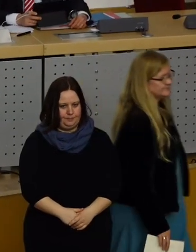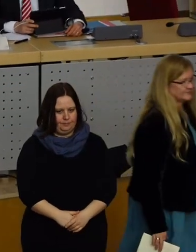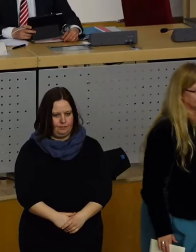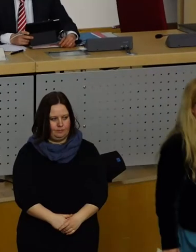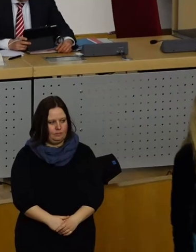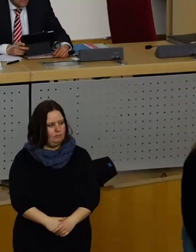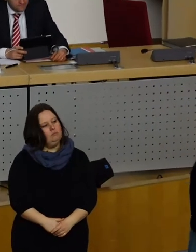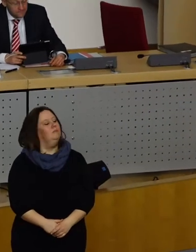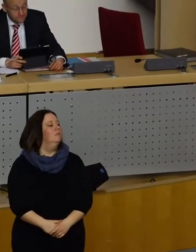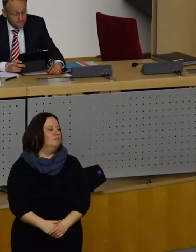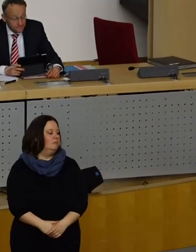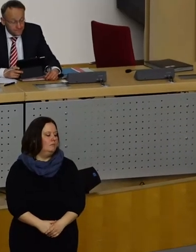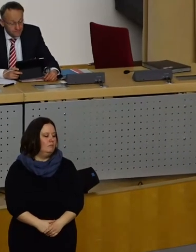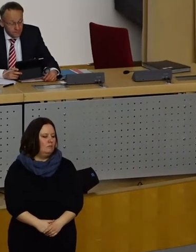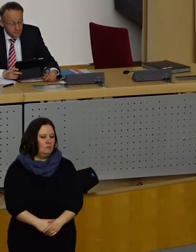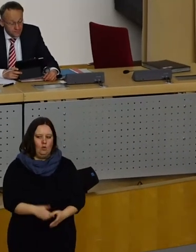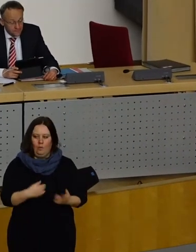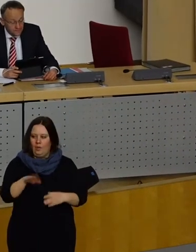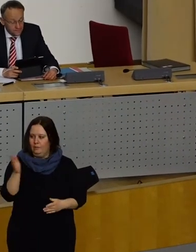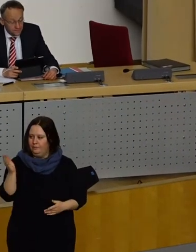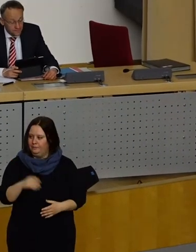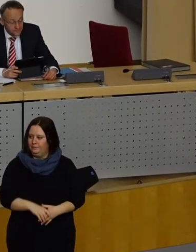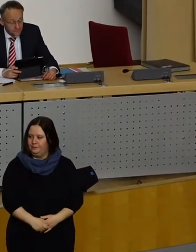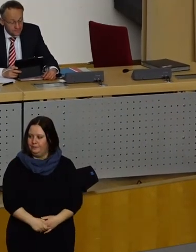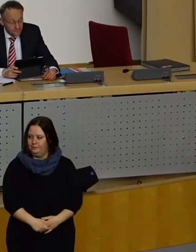So wird weiterhin das Wort gewünscht. Herr Genschmer.